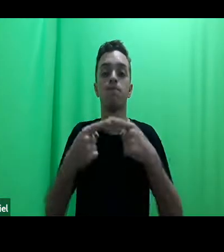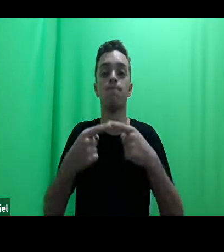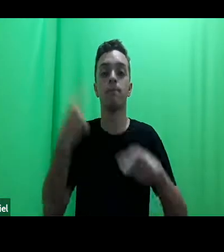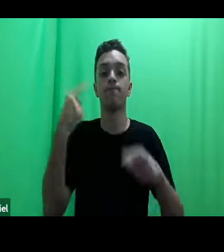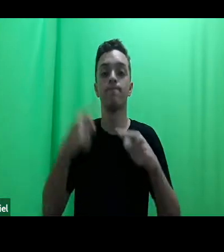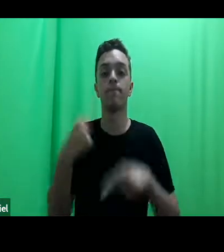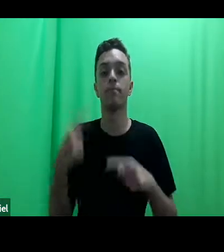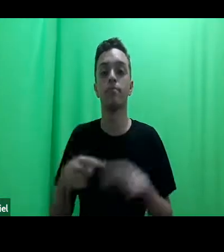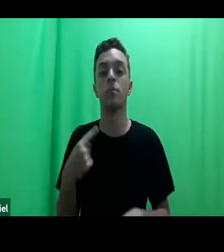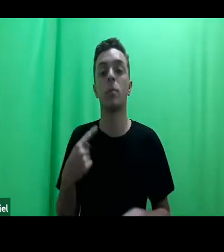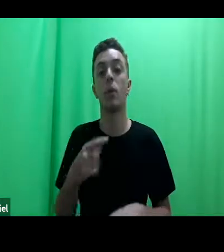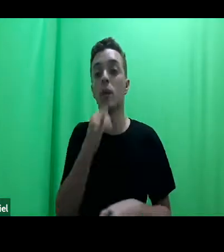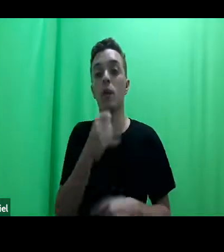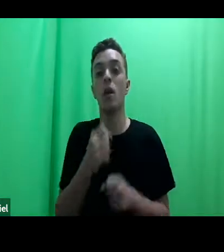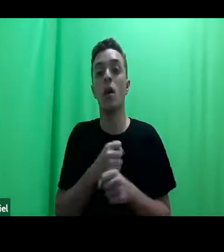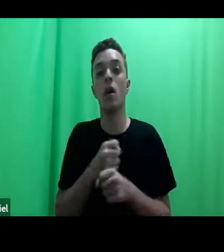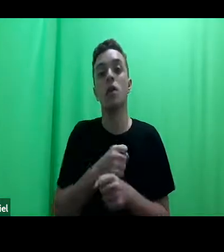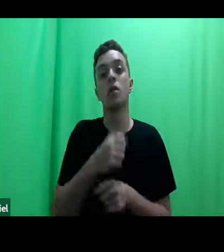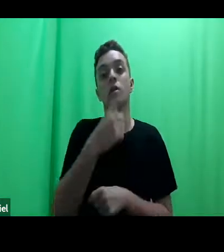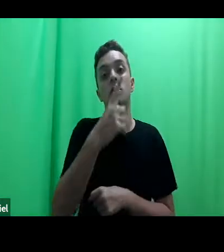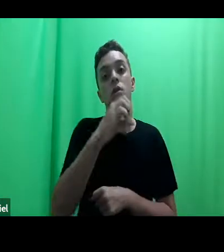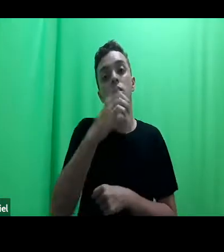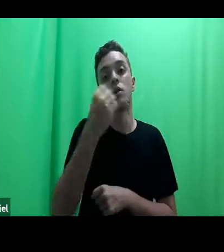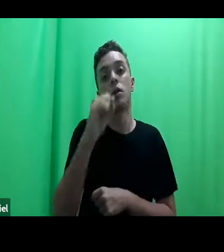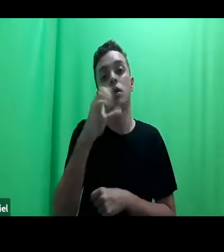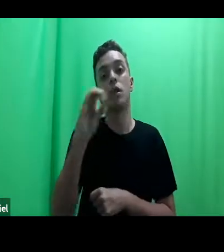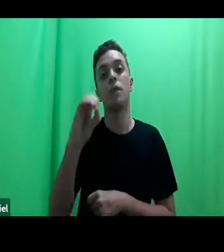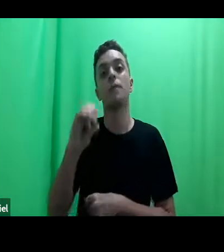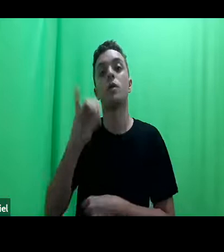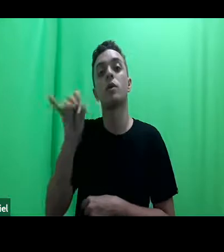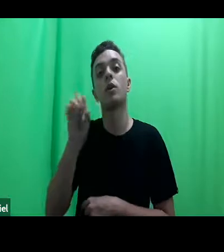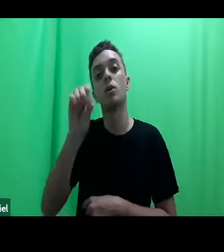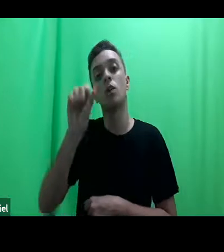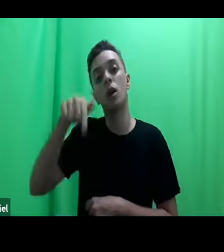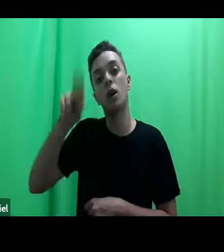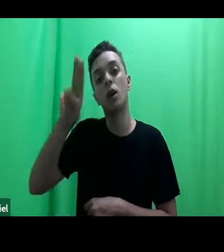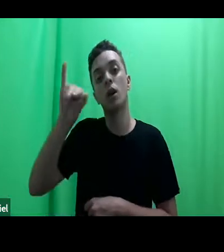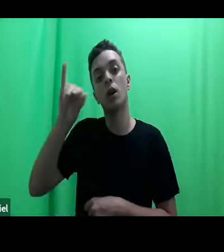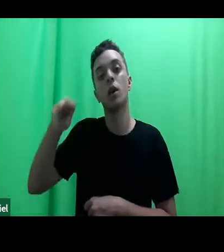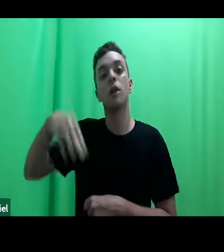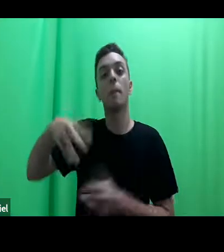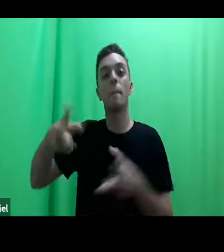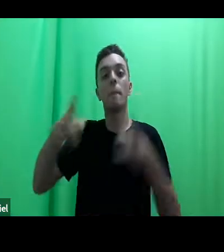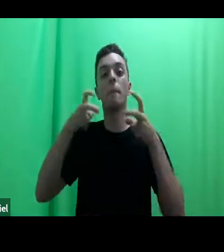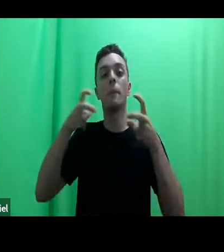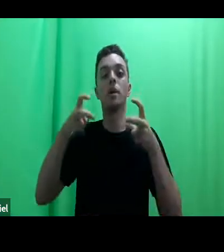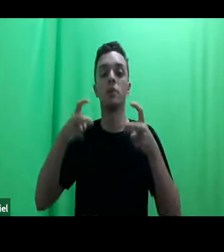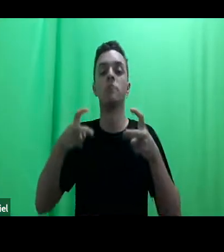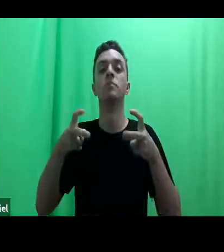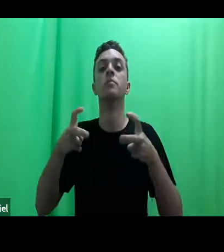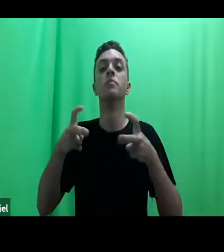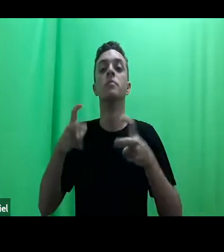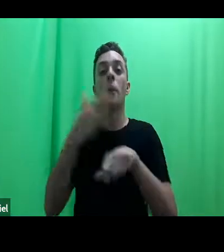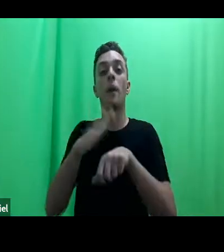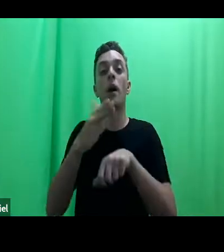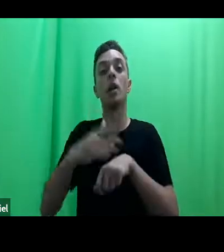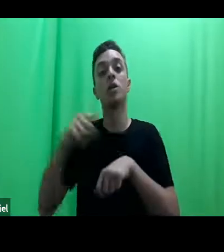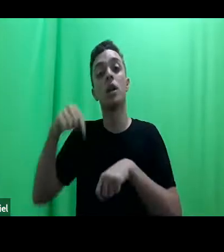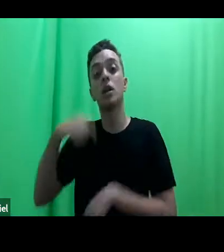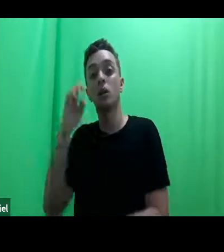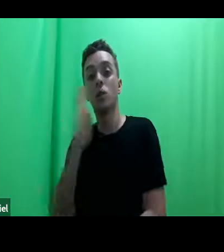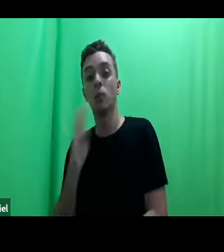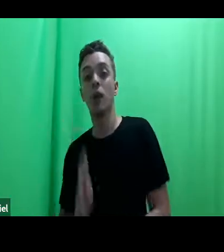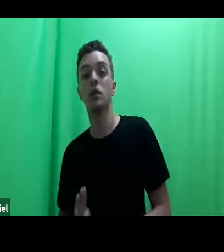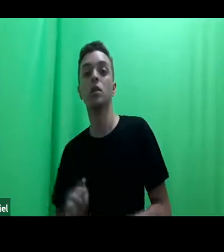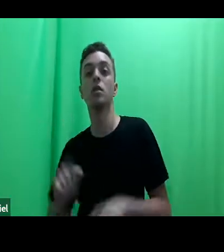nos anos 80, Joaquim Falcão identificou diferenças importantes entre as práticas na América